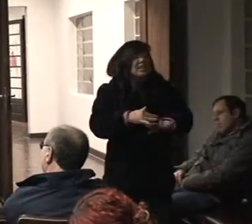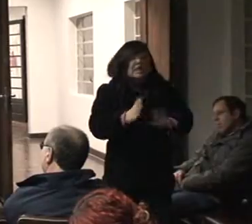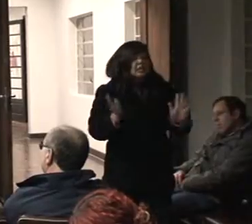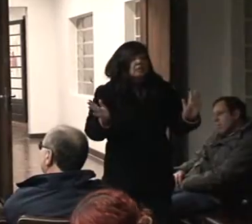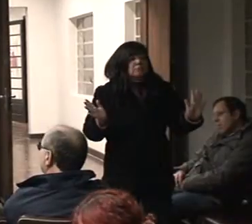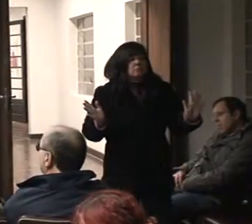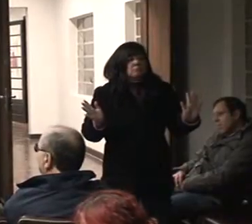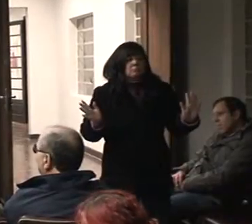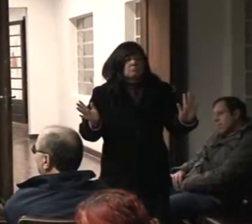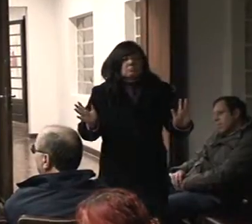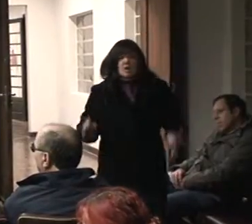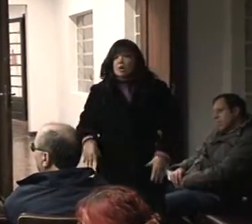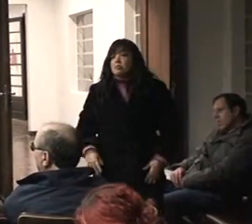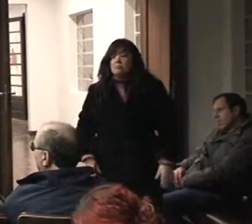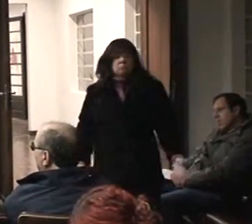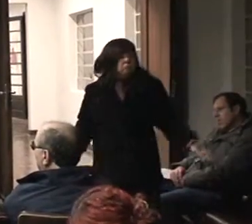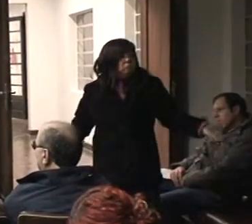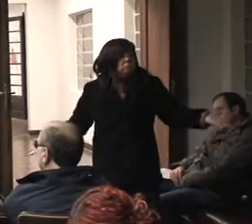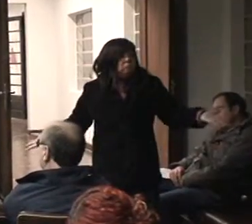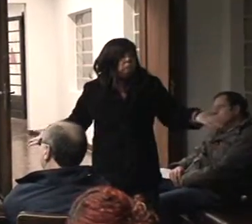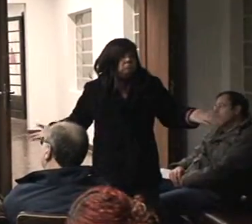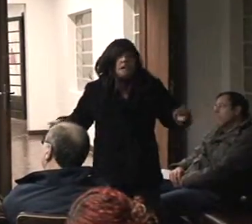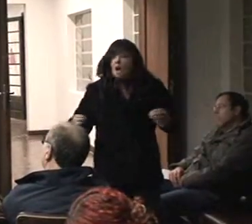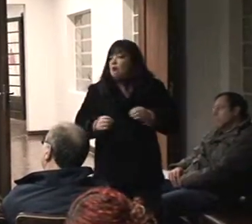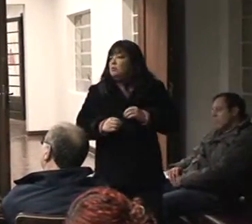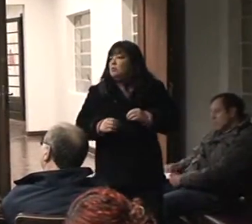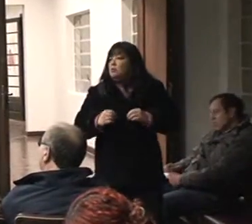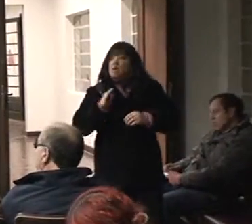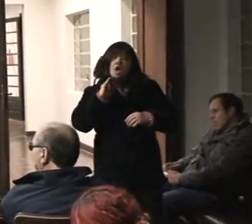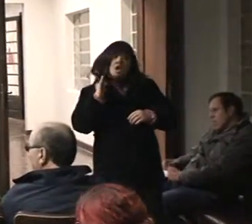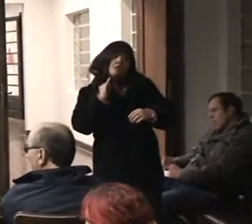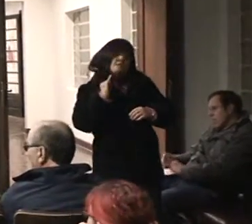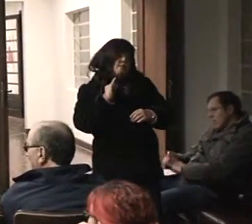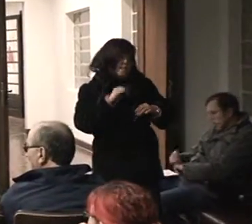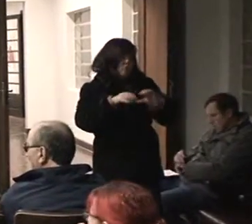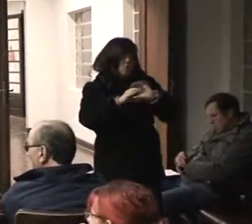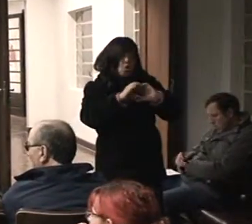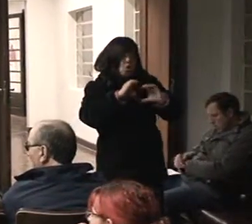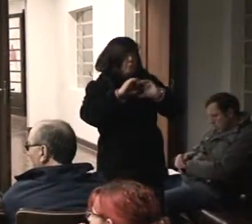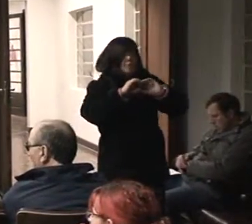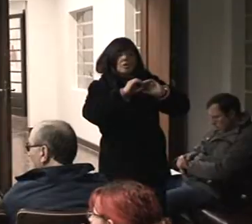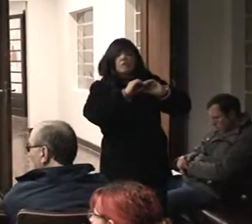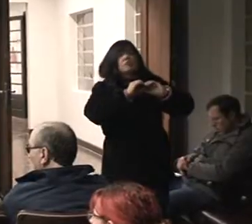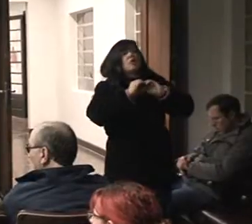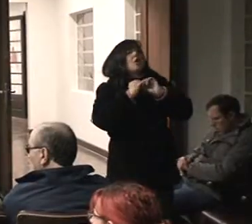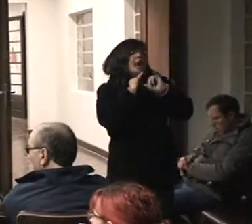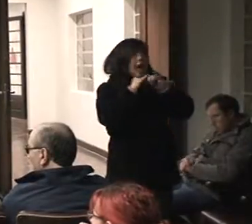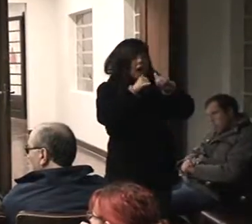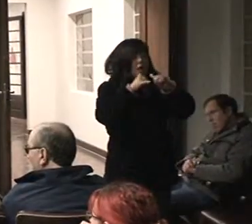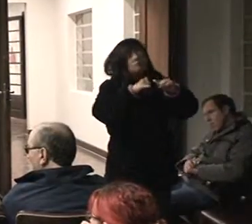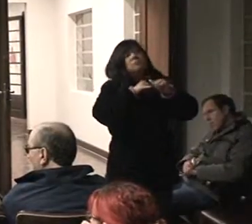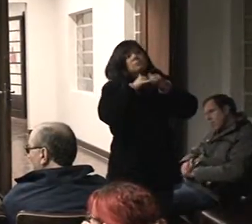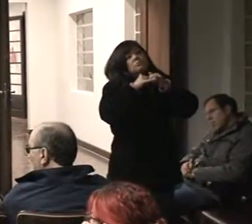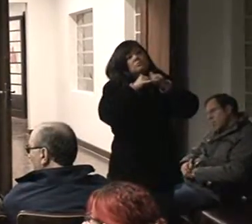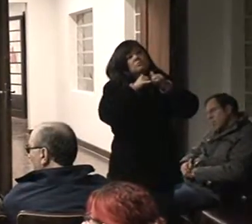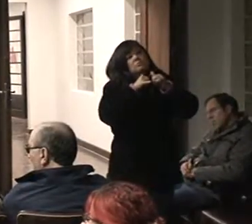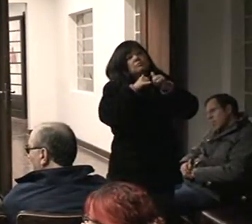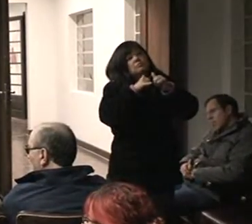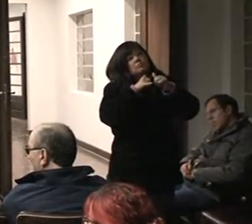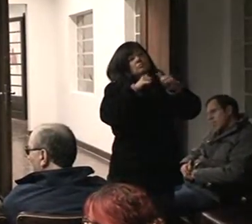você propaga as informações. Eu falei no começo, eu trabalho apoiado primeiramente em informação. Como é que eu vou cobrar alguma coisa do cara que ele não sabe o que ele